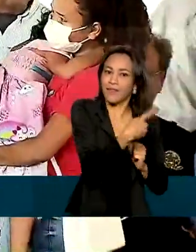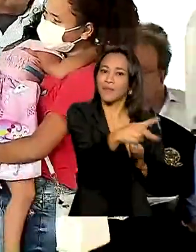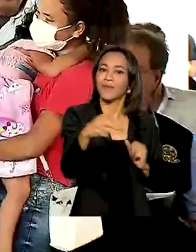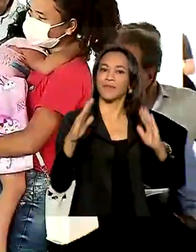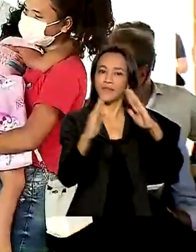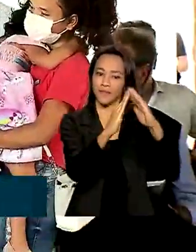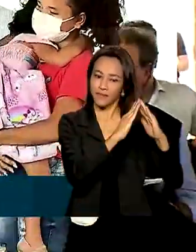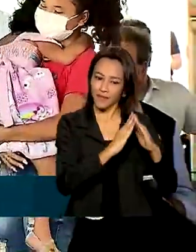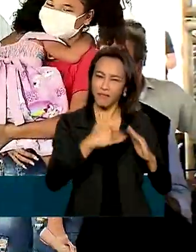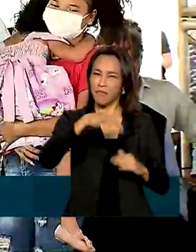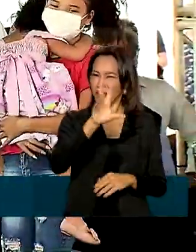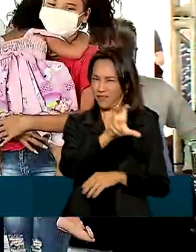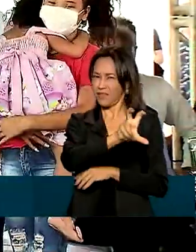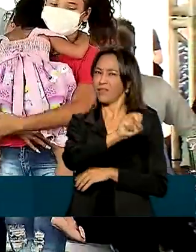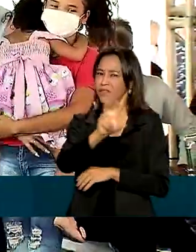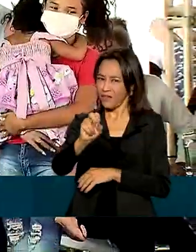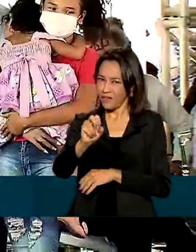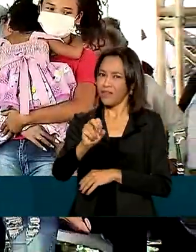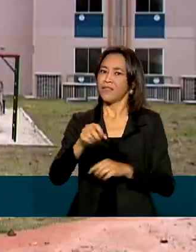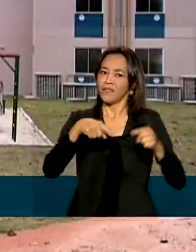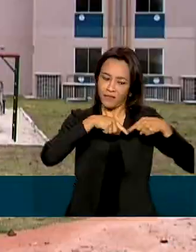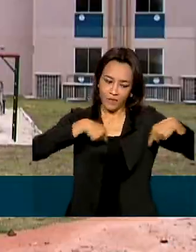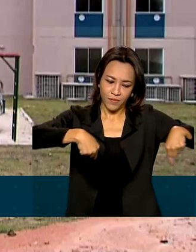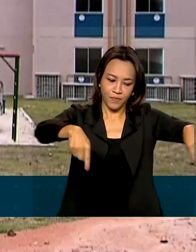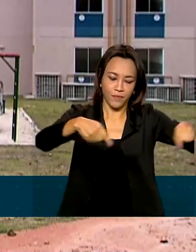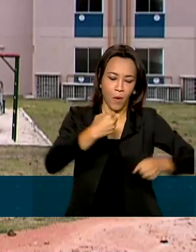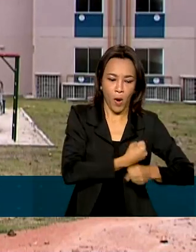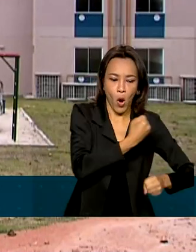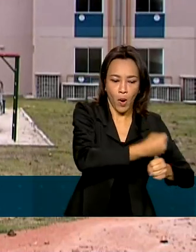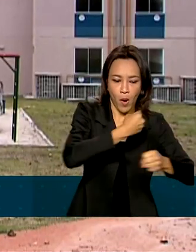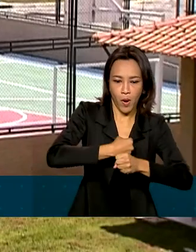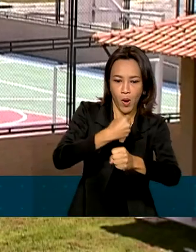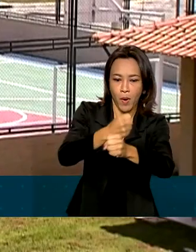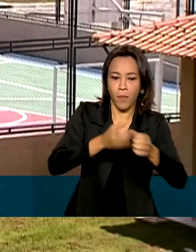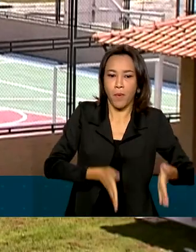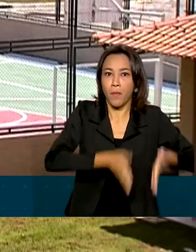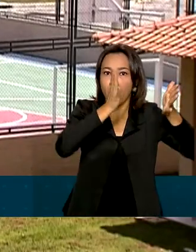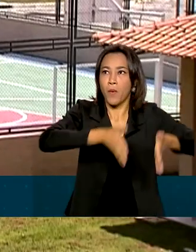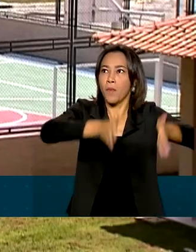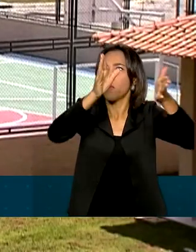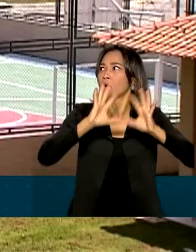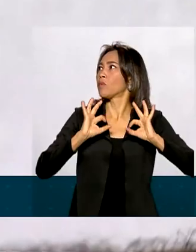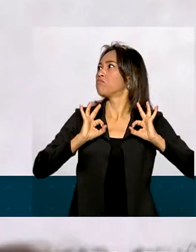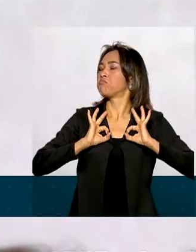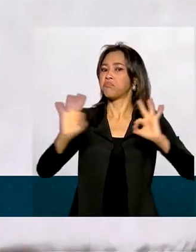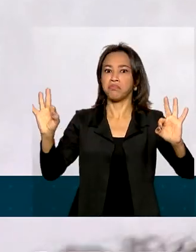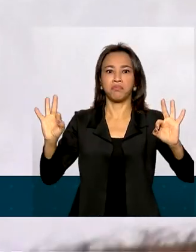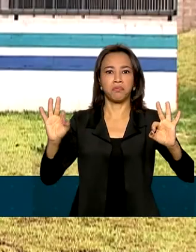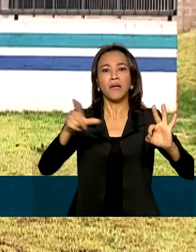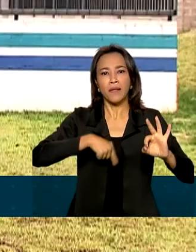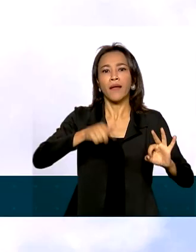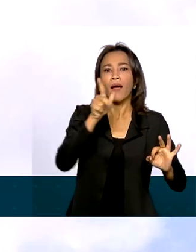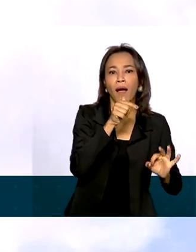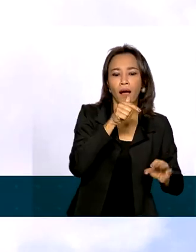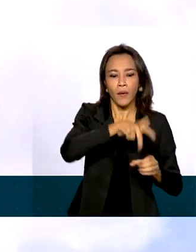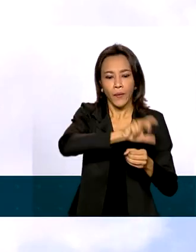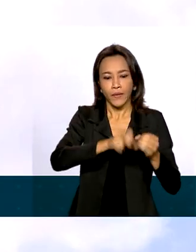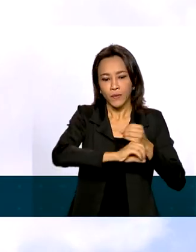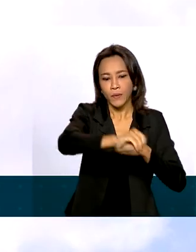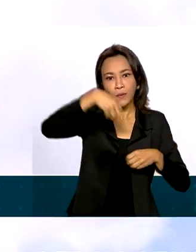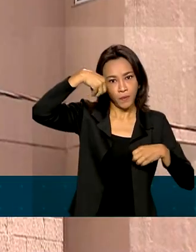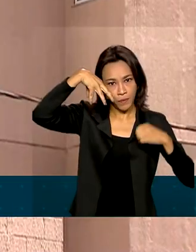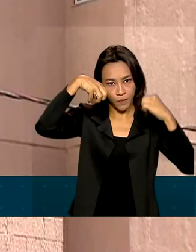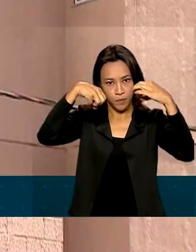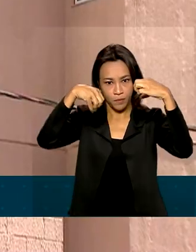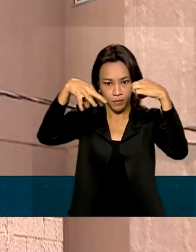unidades do residencial Cidadão Manauara. O empreendimento conta com infraestrutura completa, com água, esgoto, iluminação